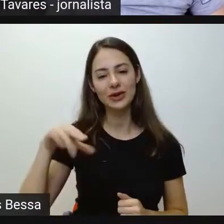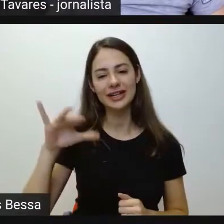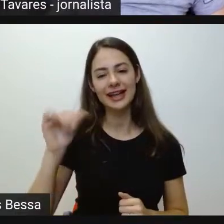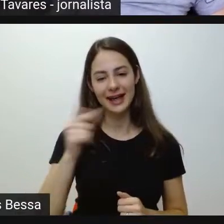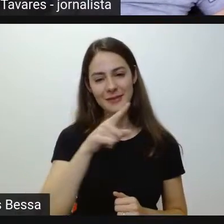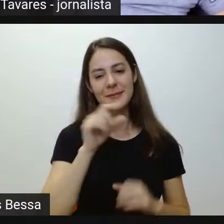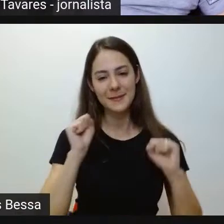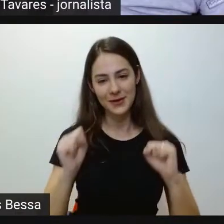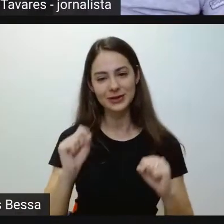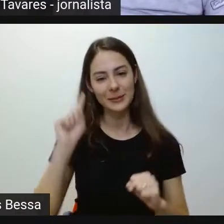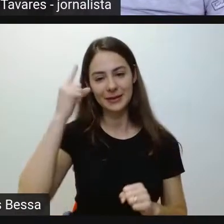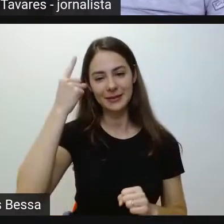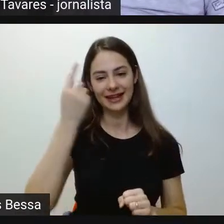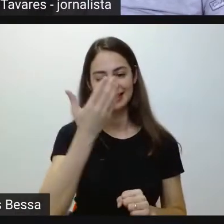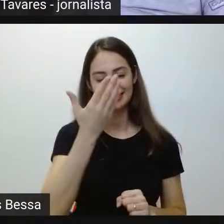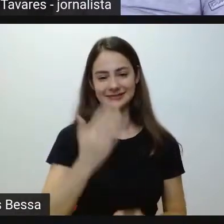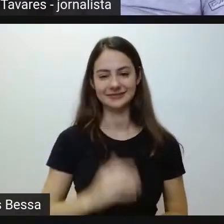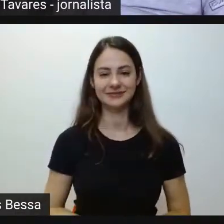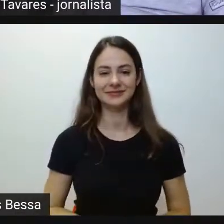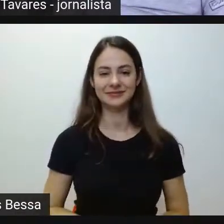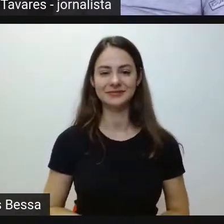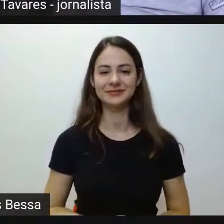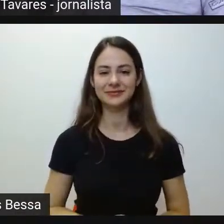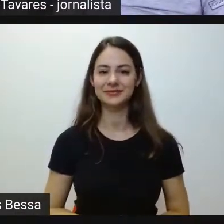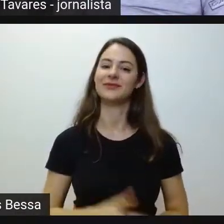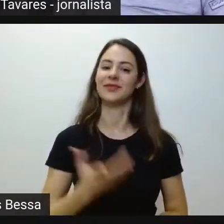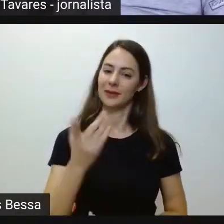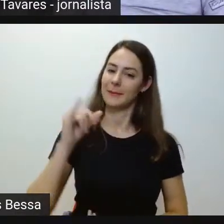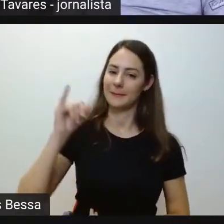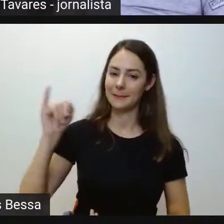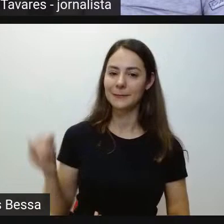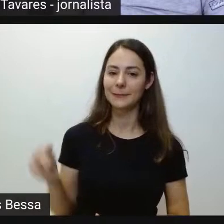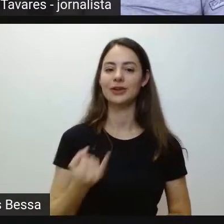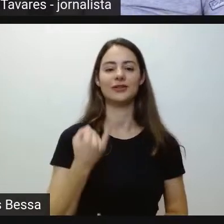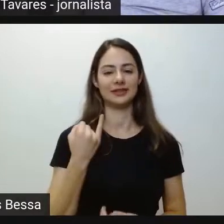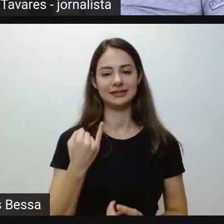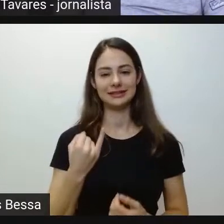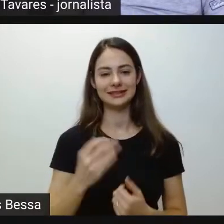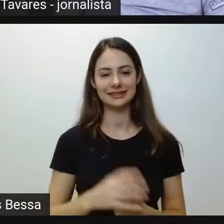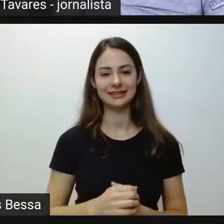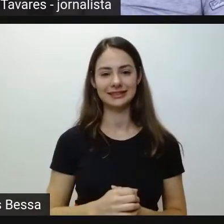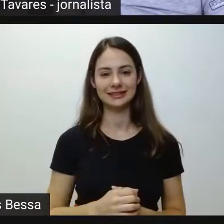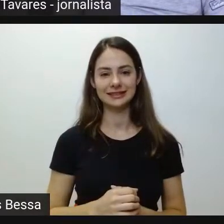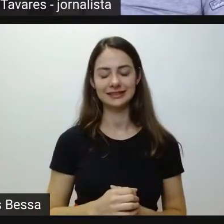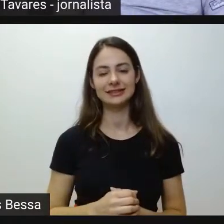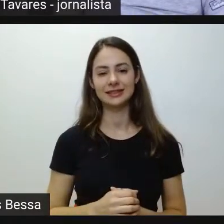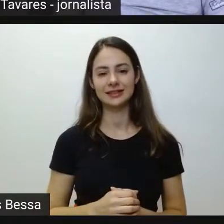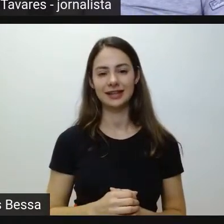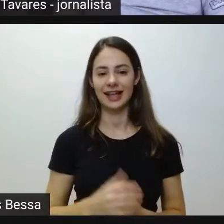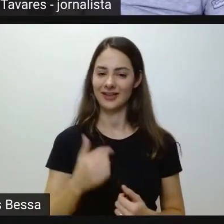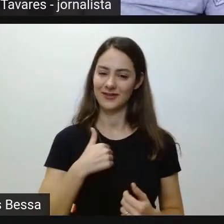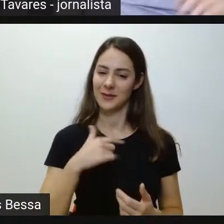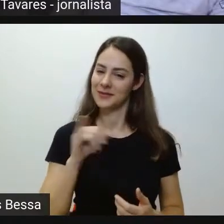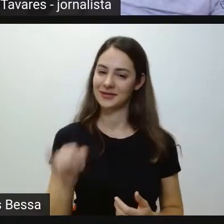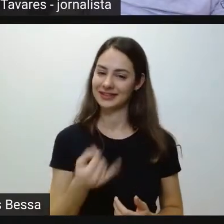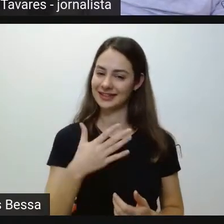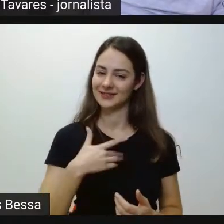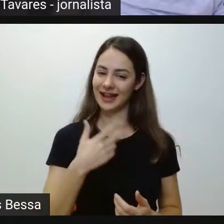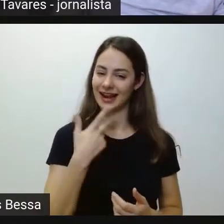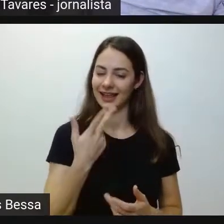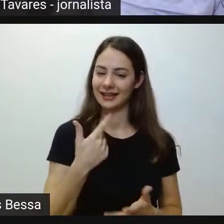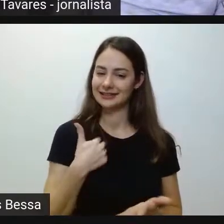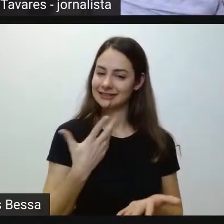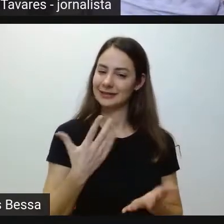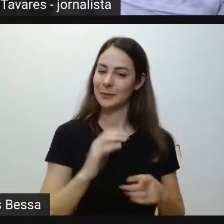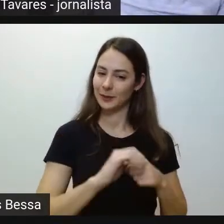primeiro. Olha, aproveitando, vou puxar aqui a sardinha para o meu lado, né? É uma coisa